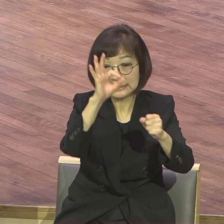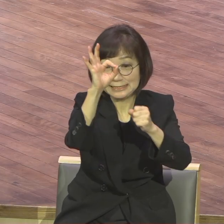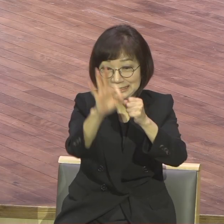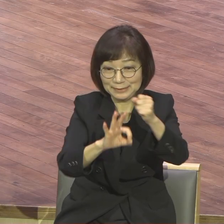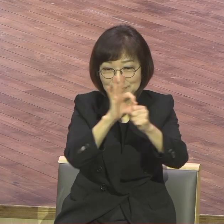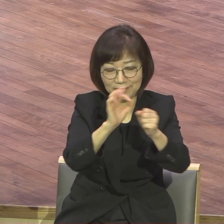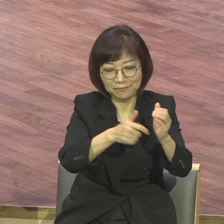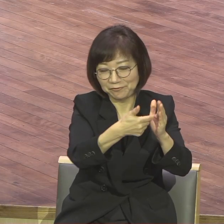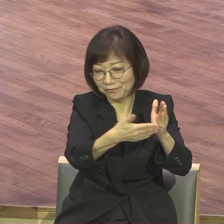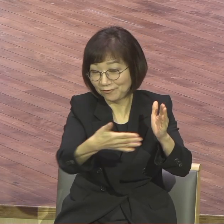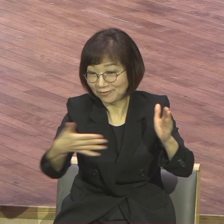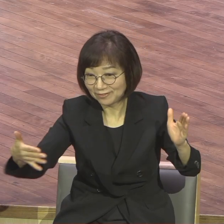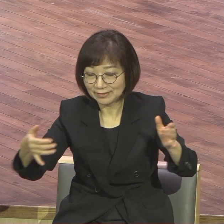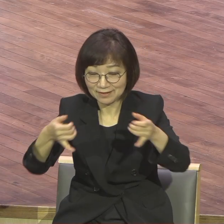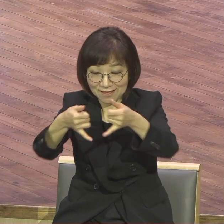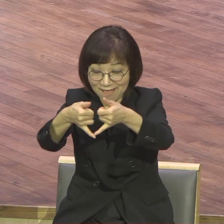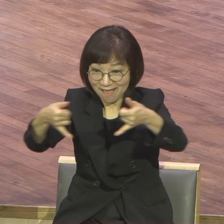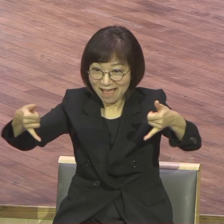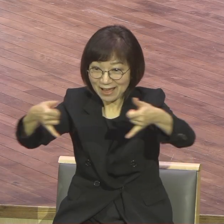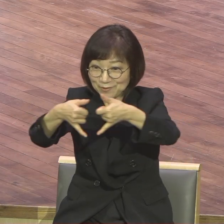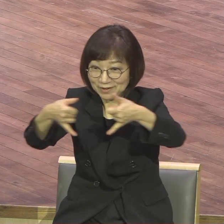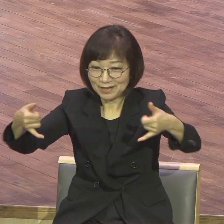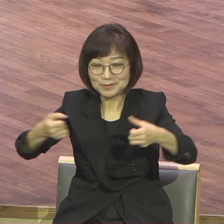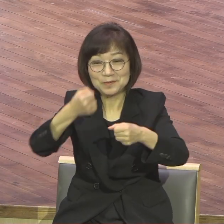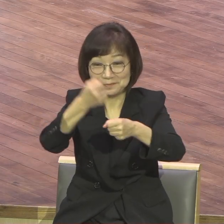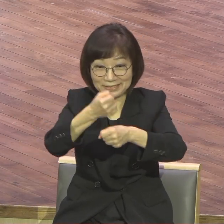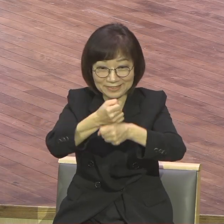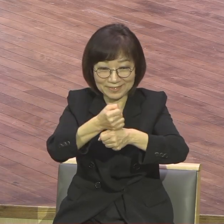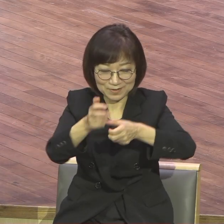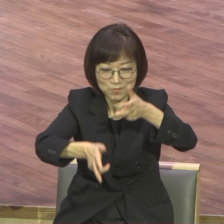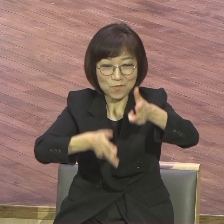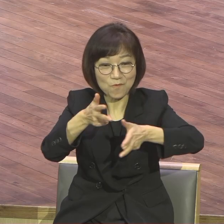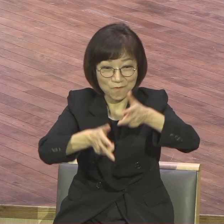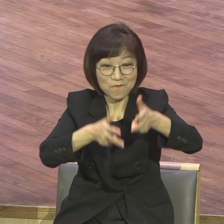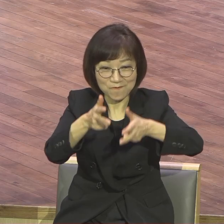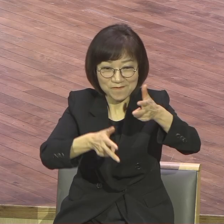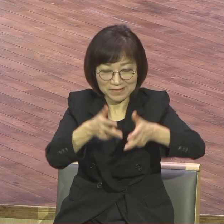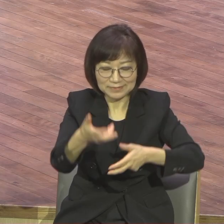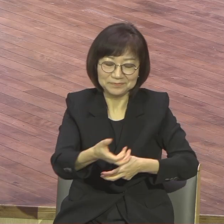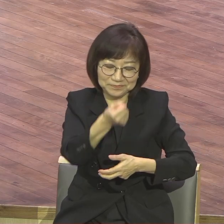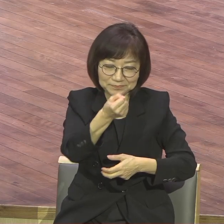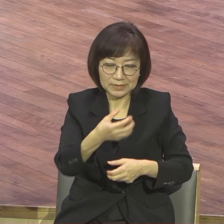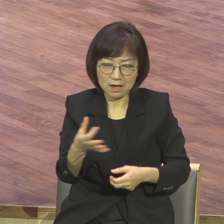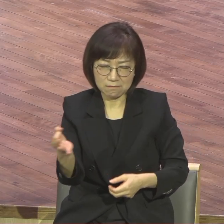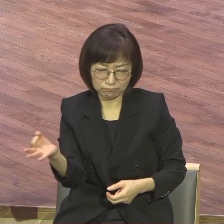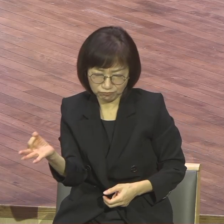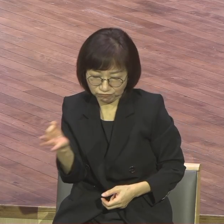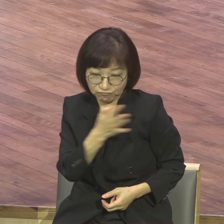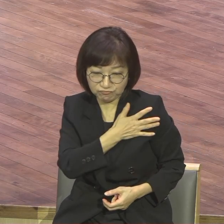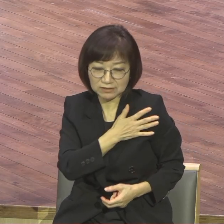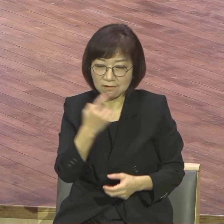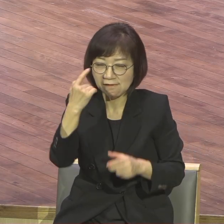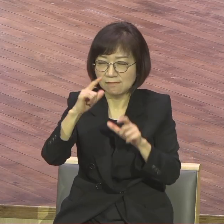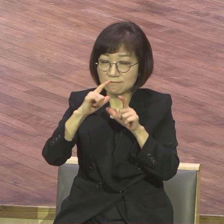사장이 되었습니다. 돈과 명예도 가지게 되었습니다. 그런데 어느 날 자기가